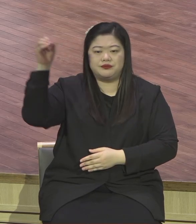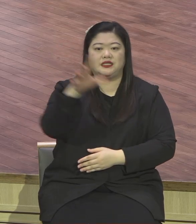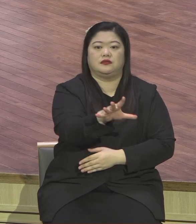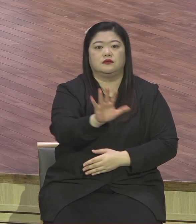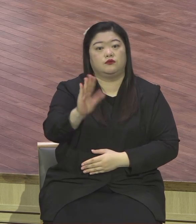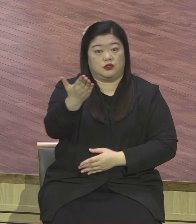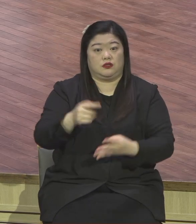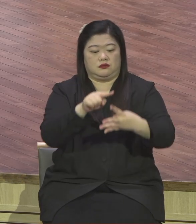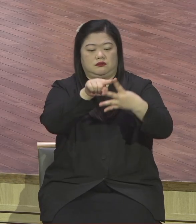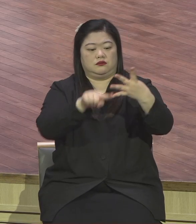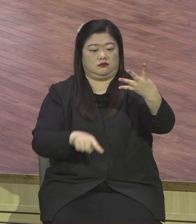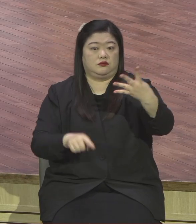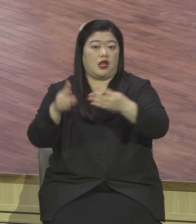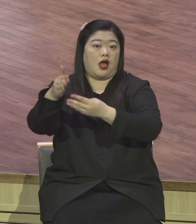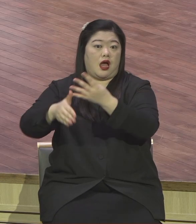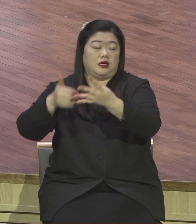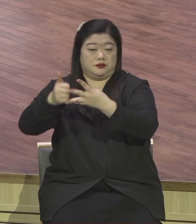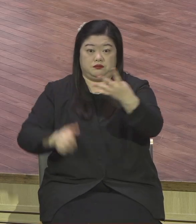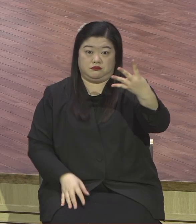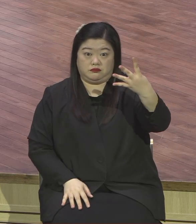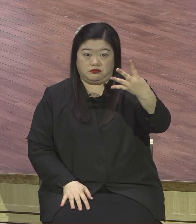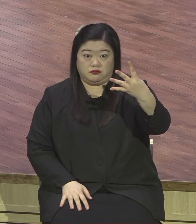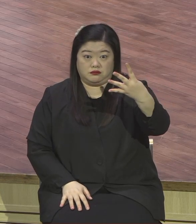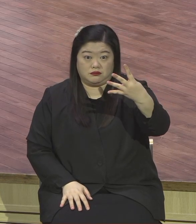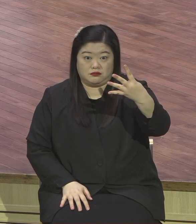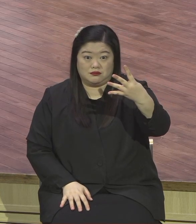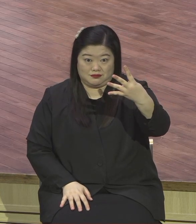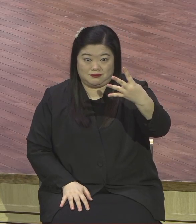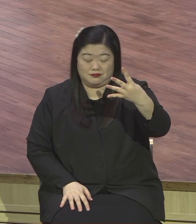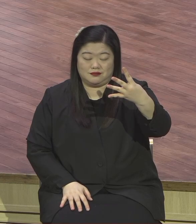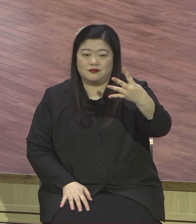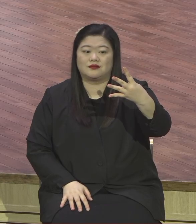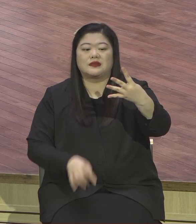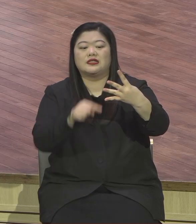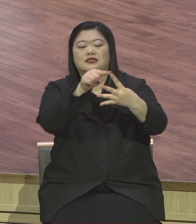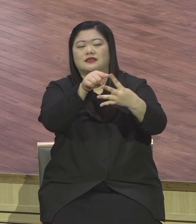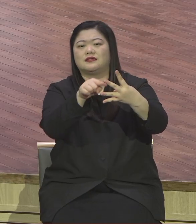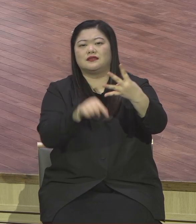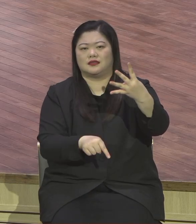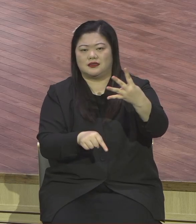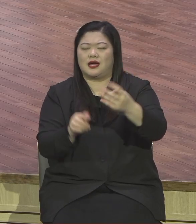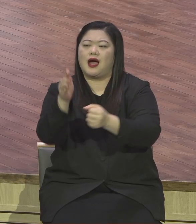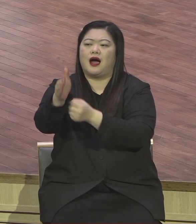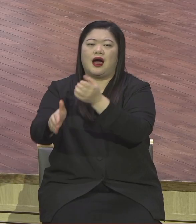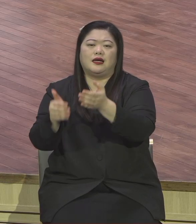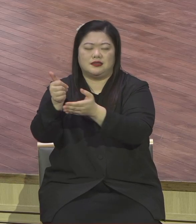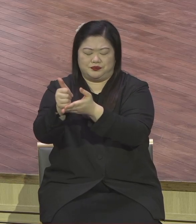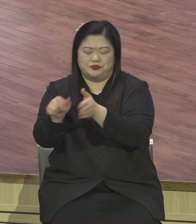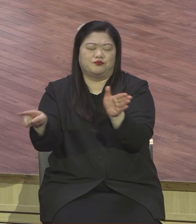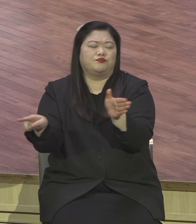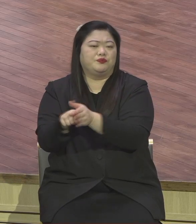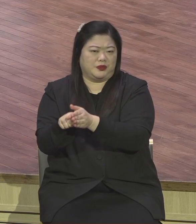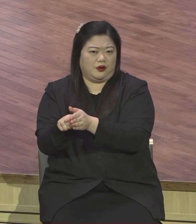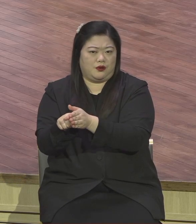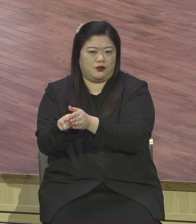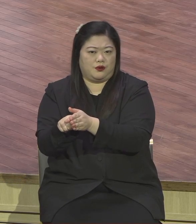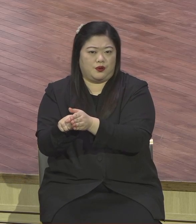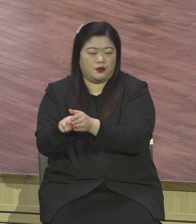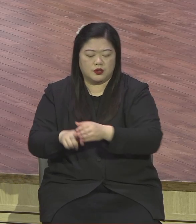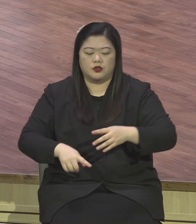우리 영계의 성도는 이런 영적 진리를 분명히 붙잡고 믿음의 입을 기도의